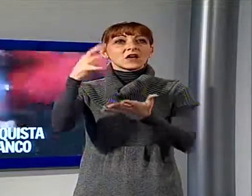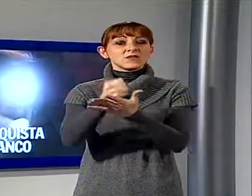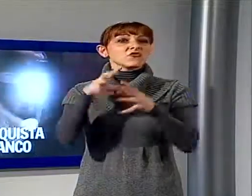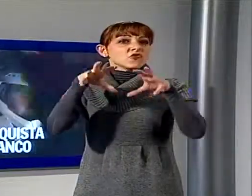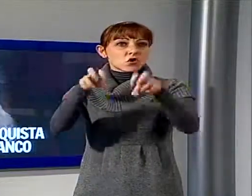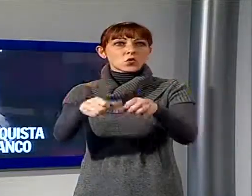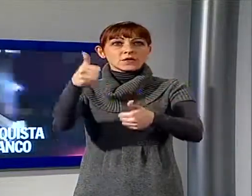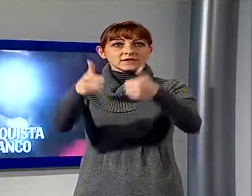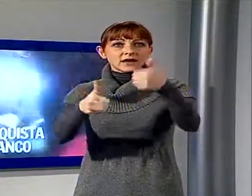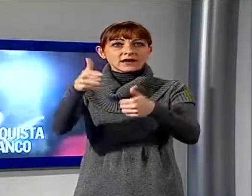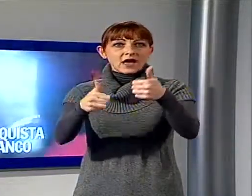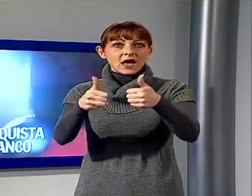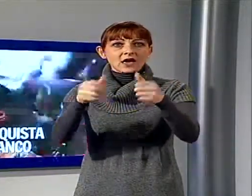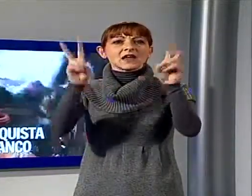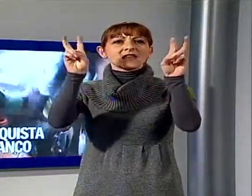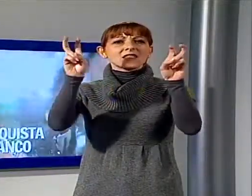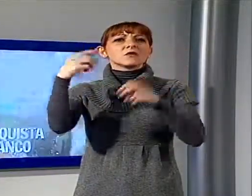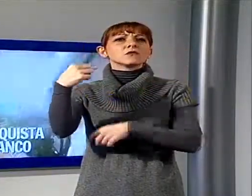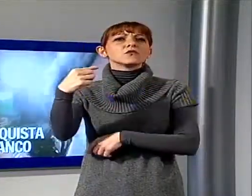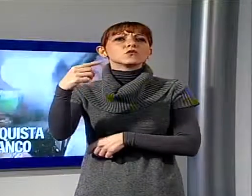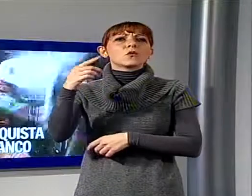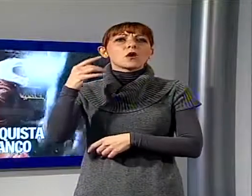va al grande favorito della vigilia.